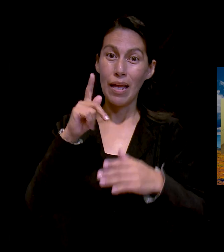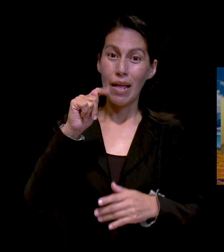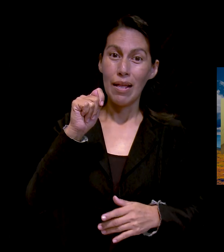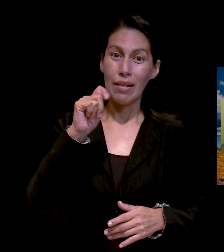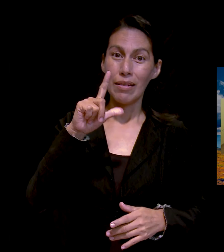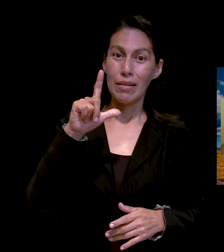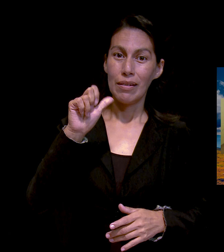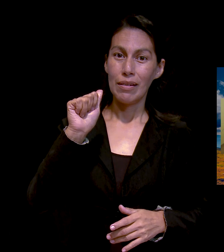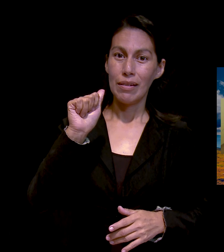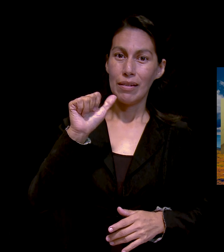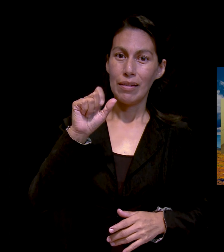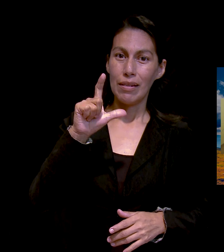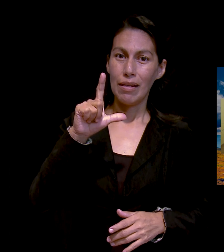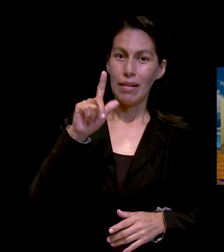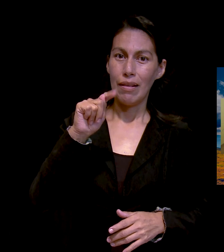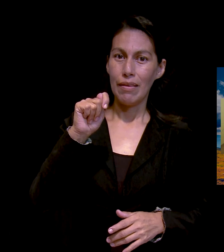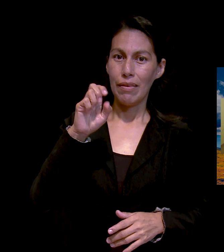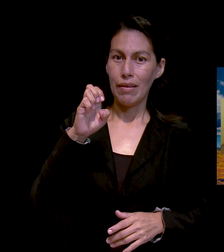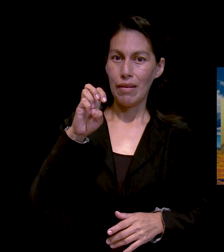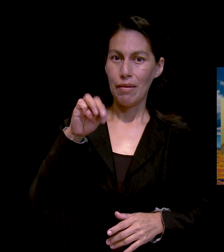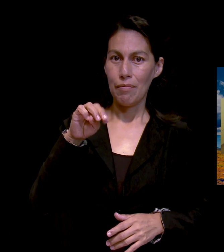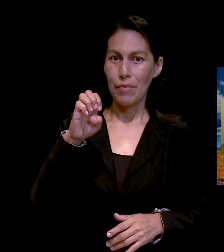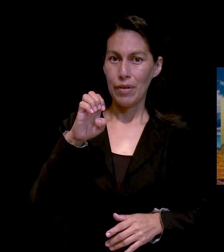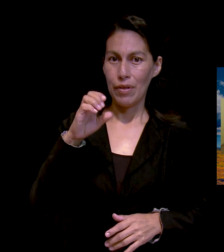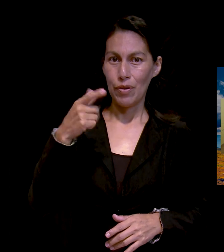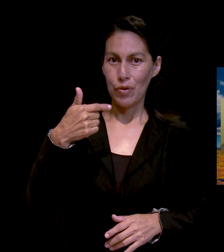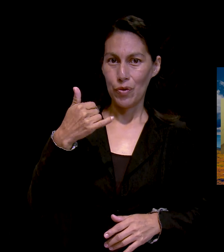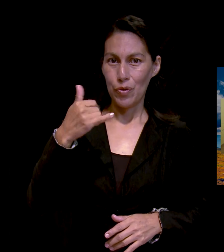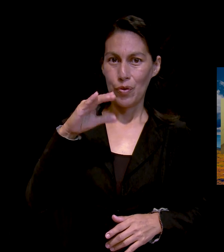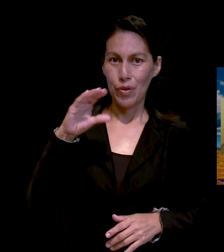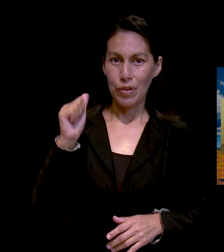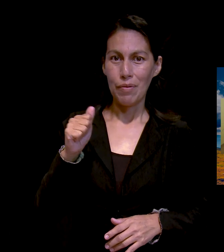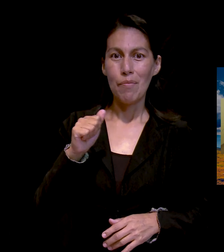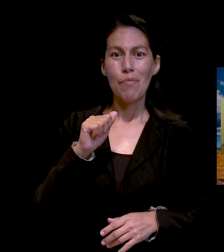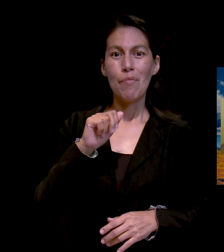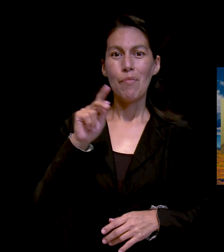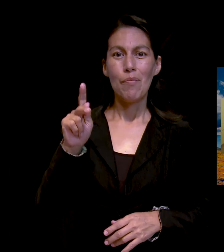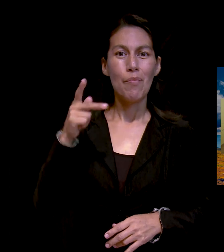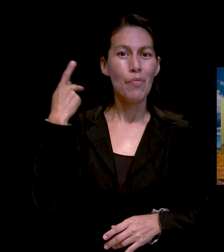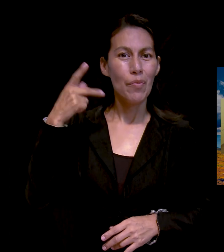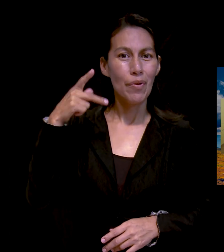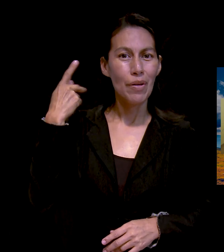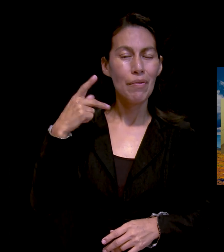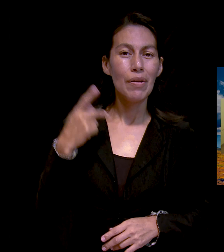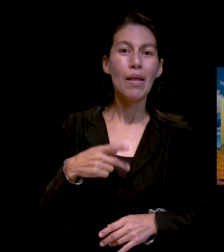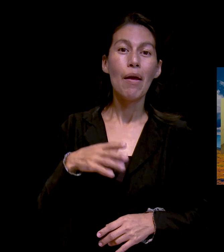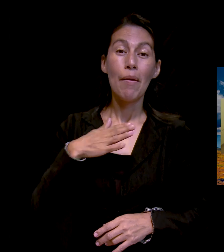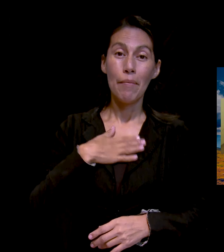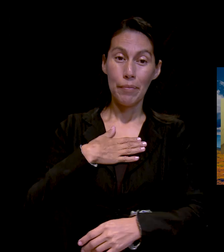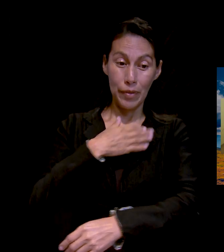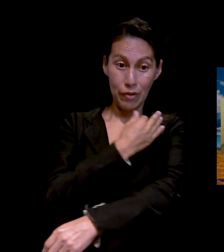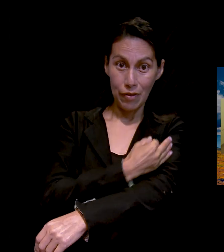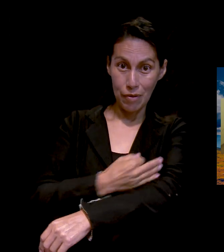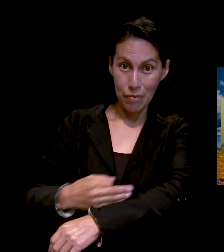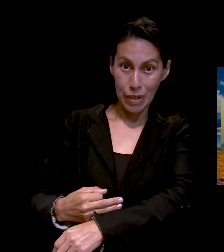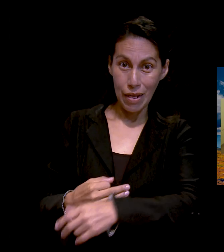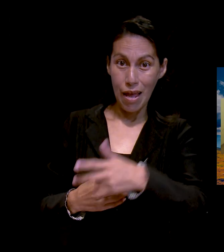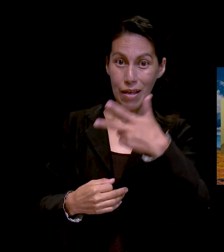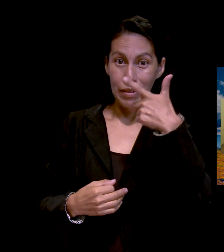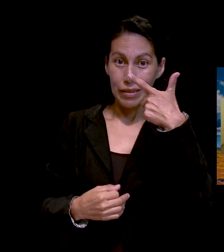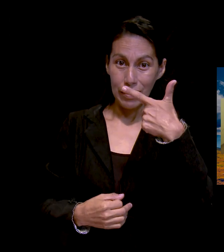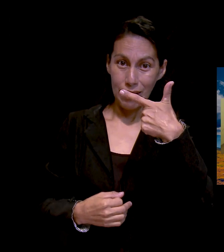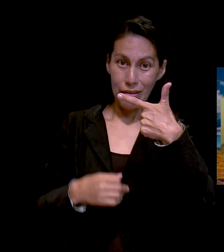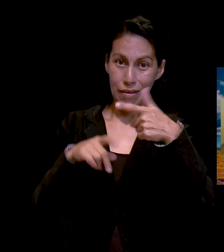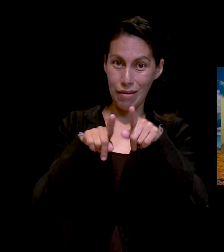Mi familia está integrada por siete hermanos, somos siete hermanos. Yo soy la